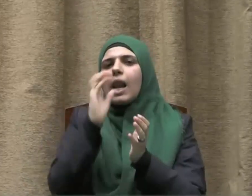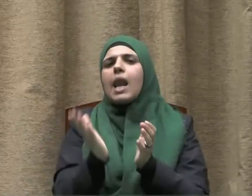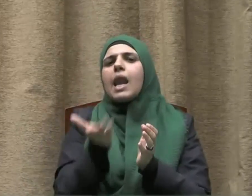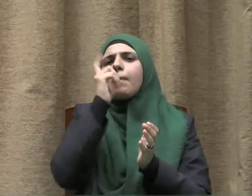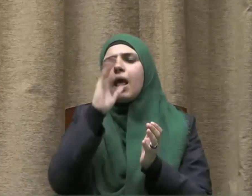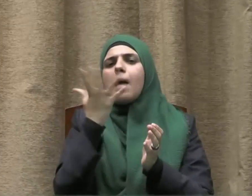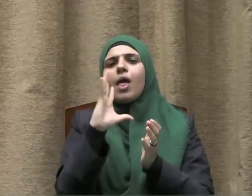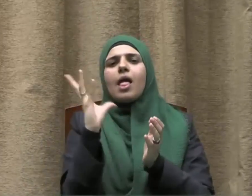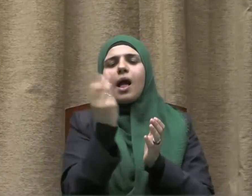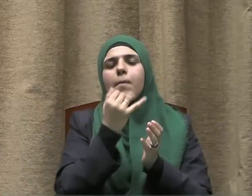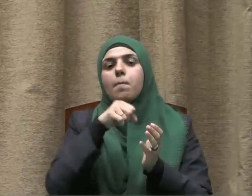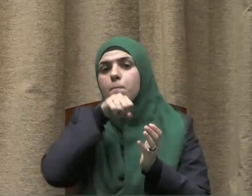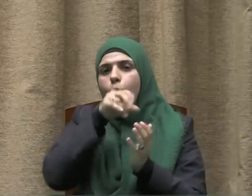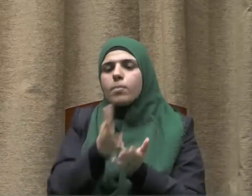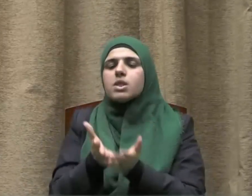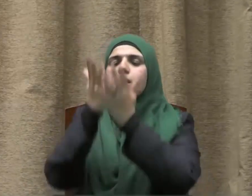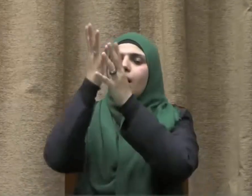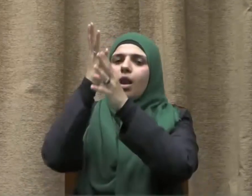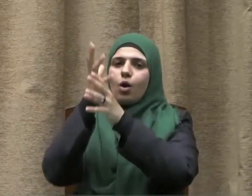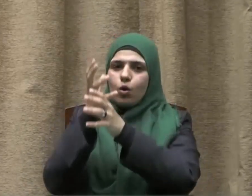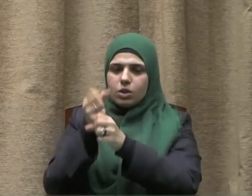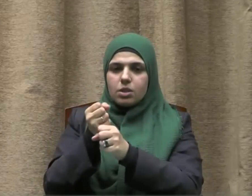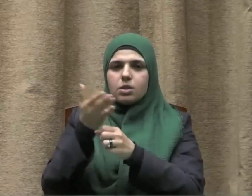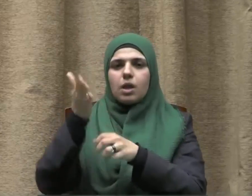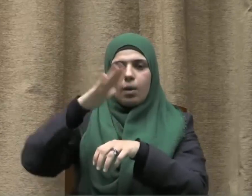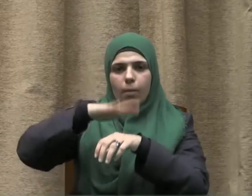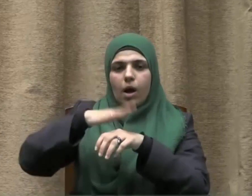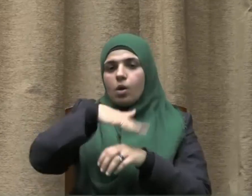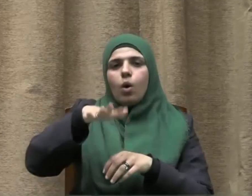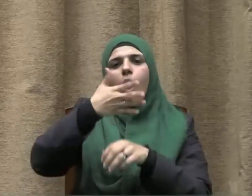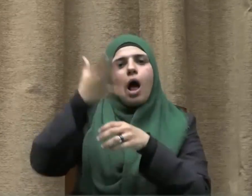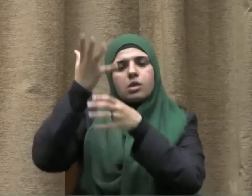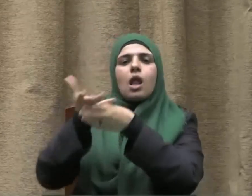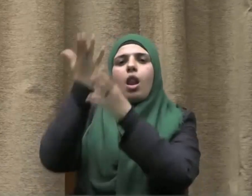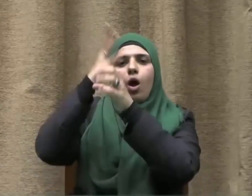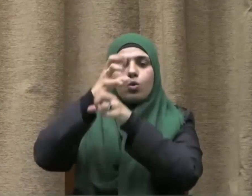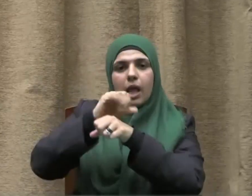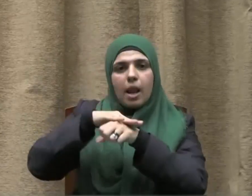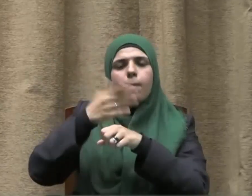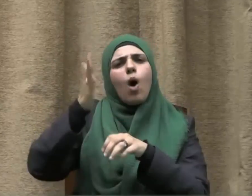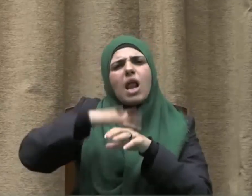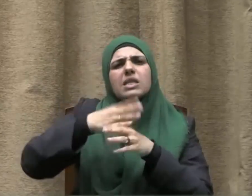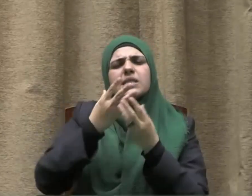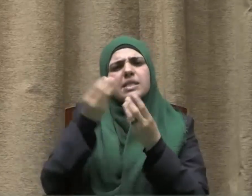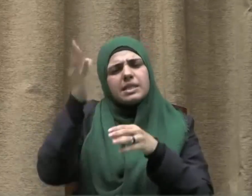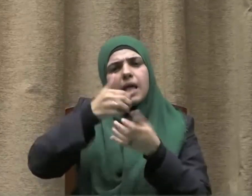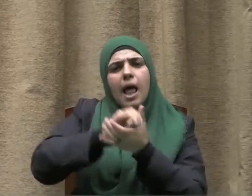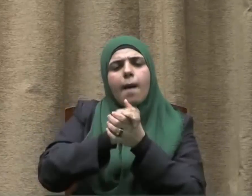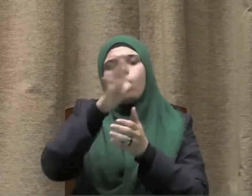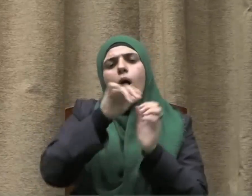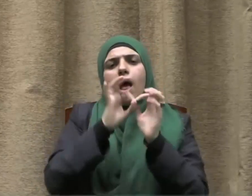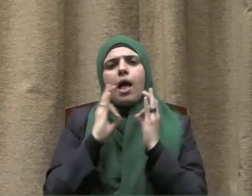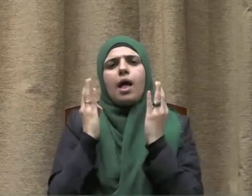أنبيائه ورسله سيدنا محمد صلى الله عليه وسلم وعلى آله